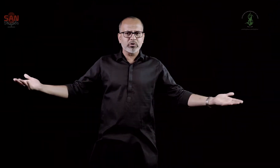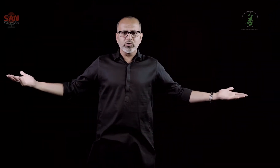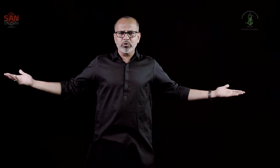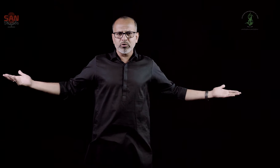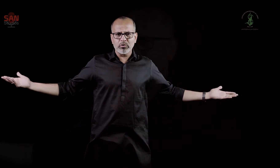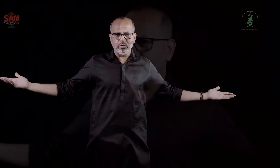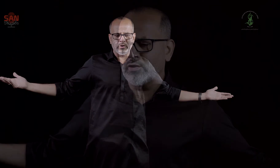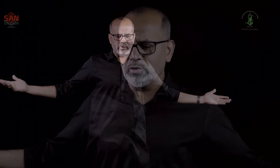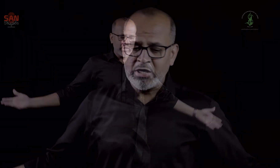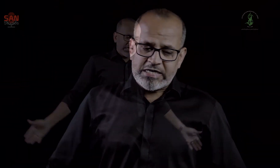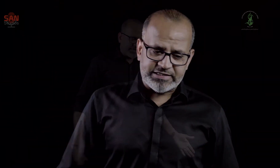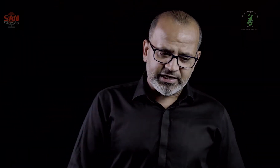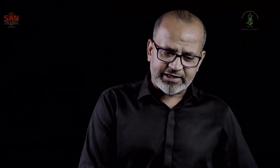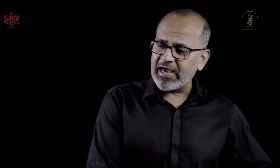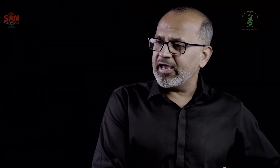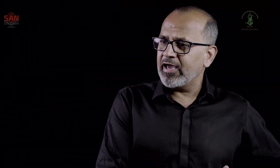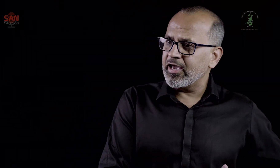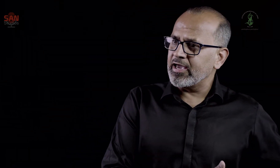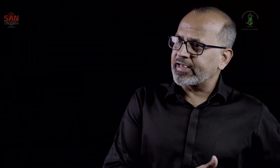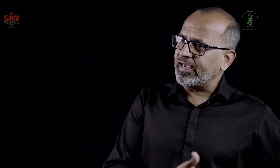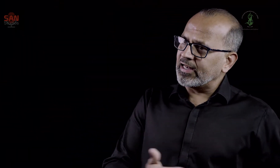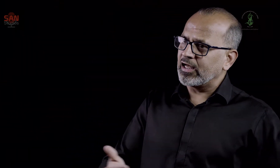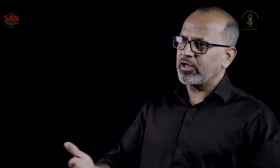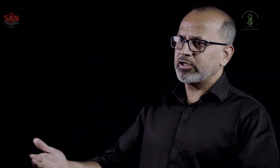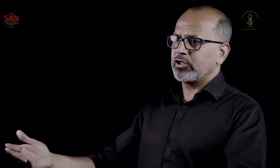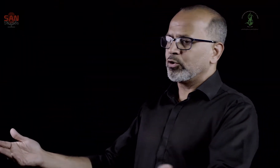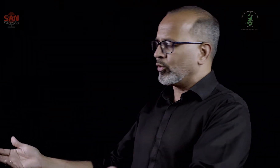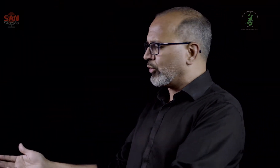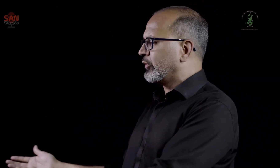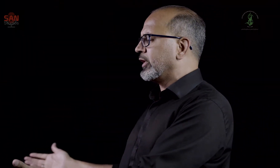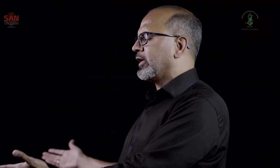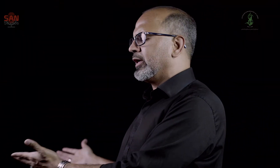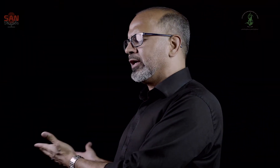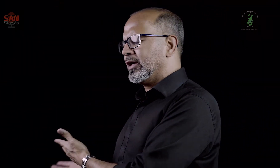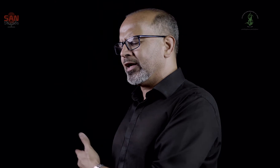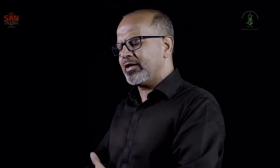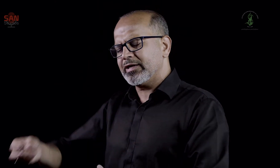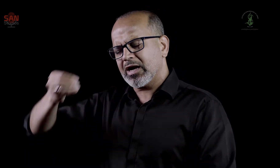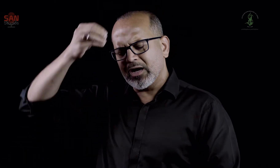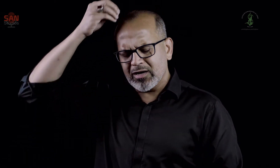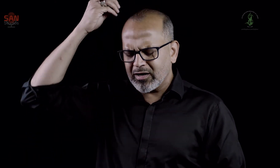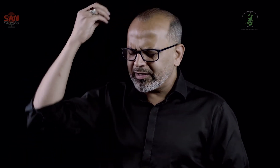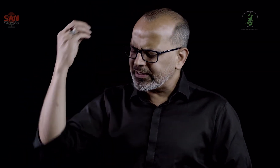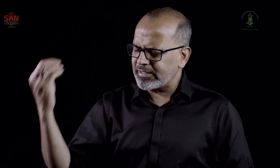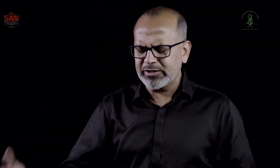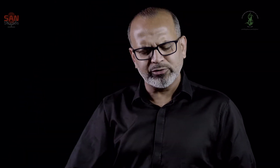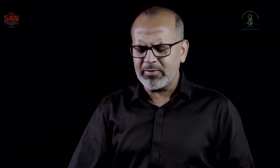کو یہ کہے کہ لائینوں نے یہاں ہی دل